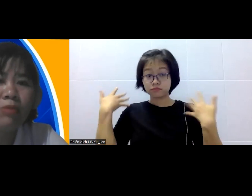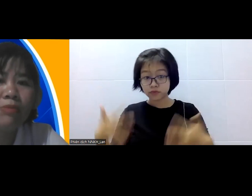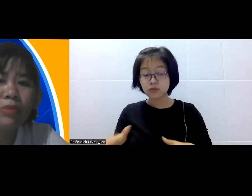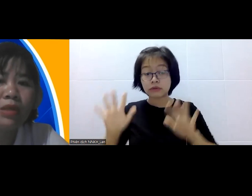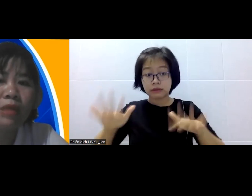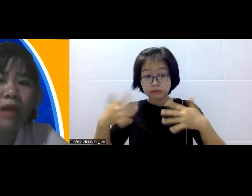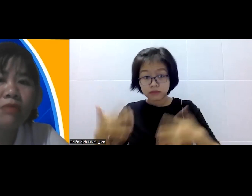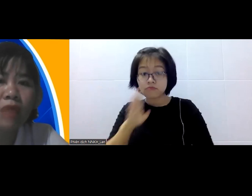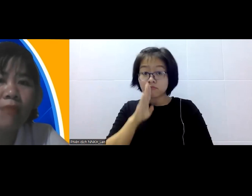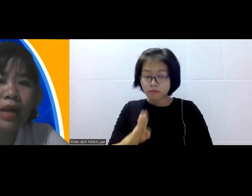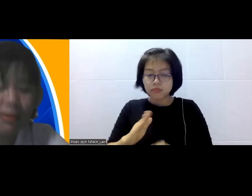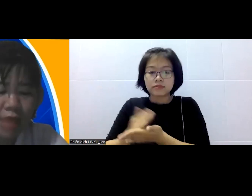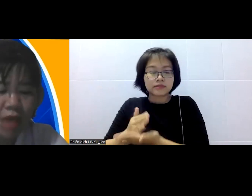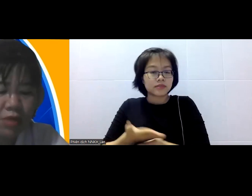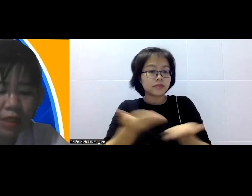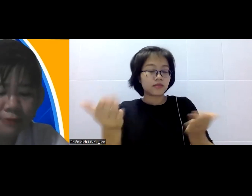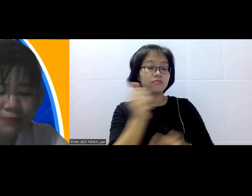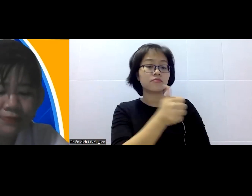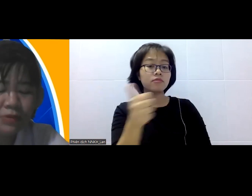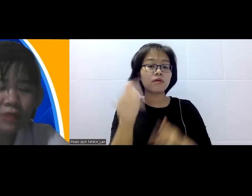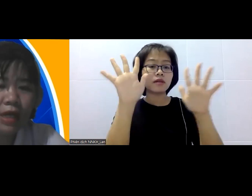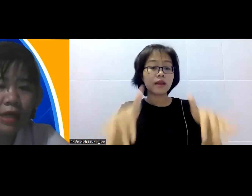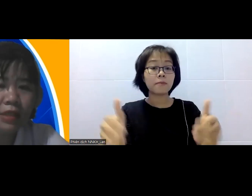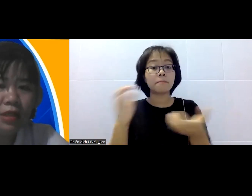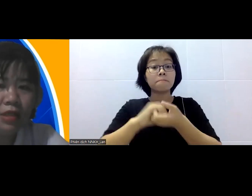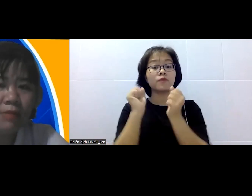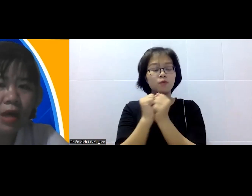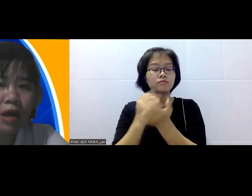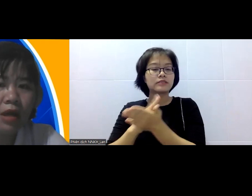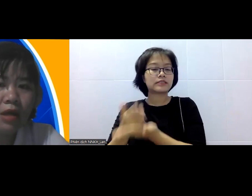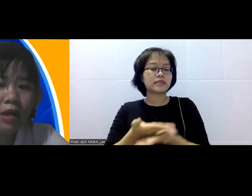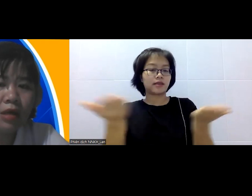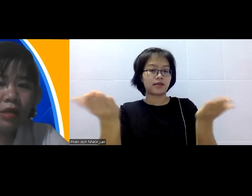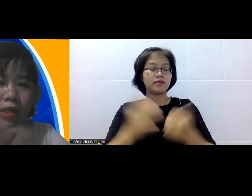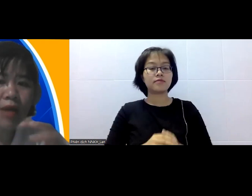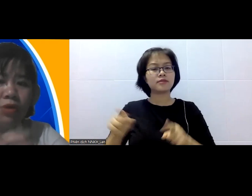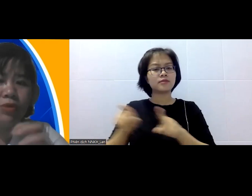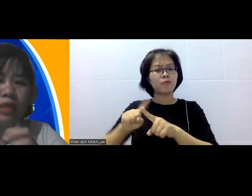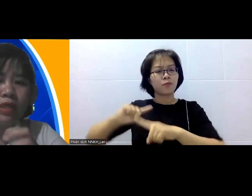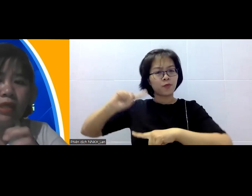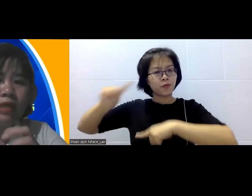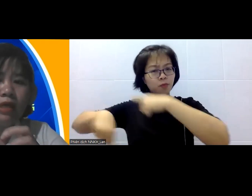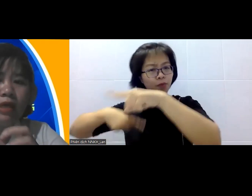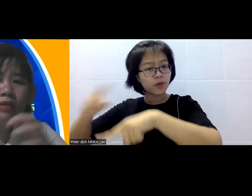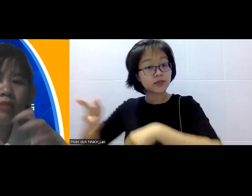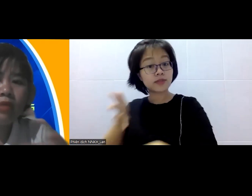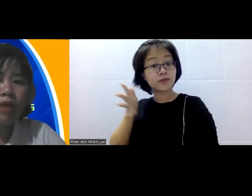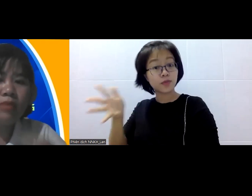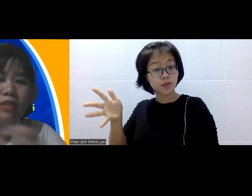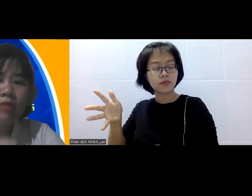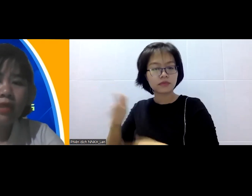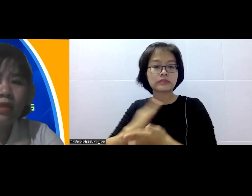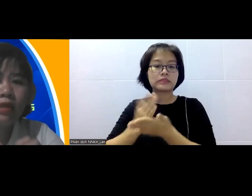cái cái cái bác nông dân mà đang tham gia chung với mình và chính gì mà cái giao lưu như vậy á giữa